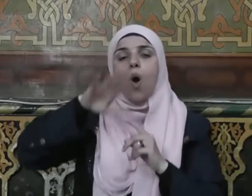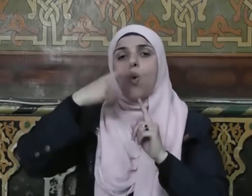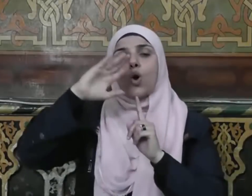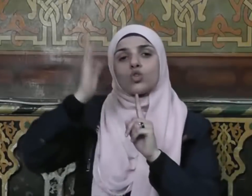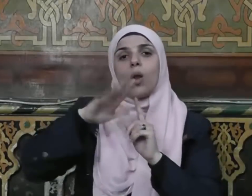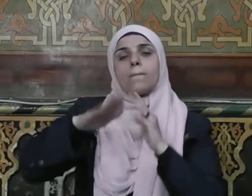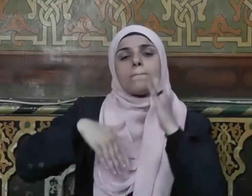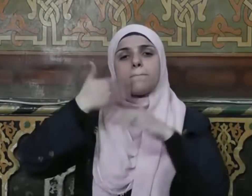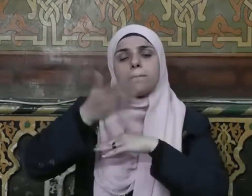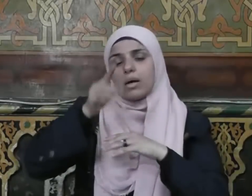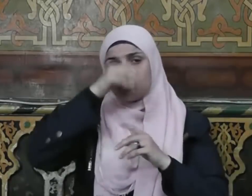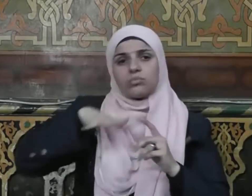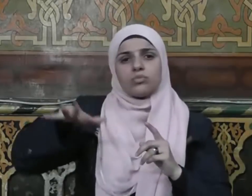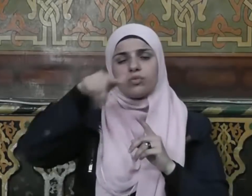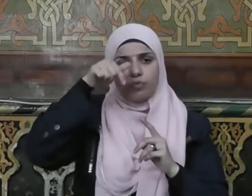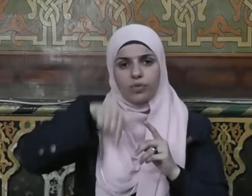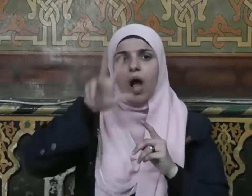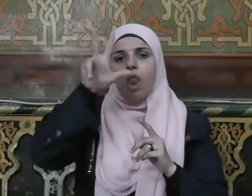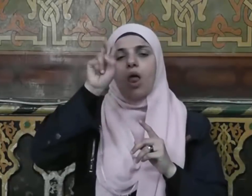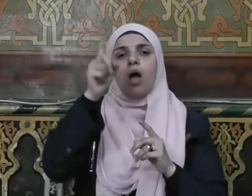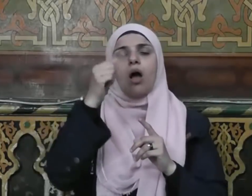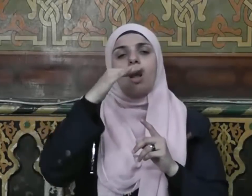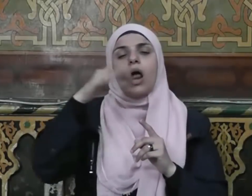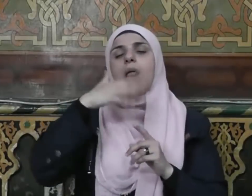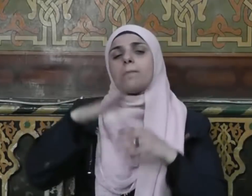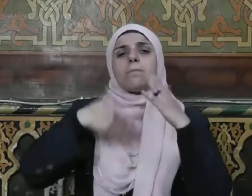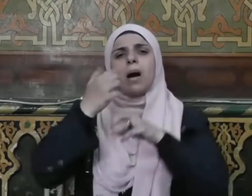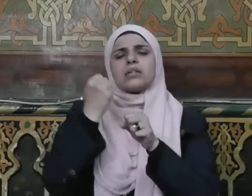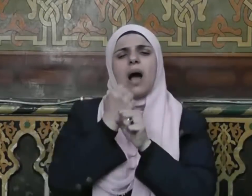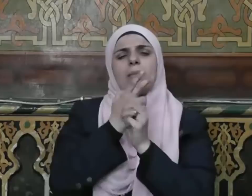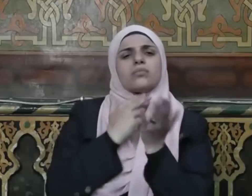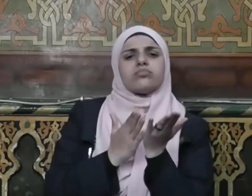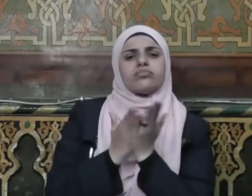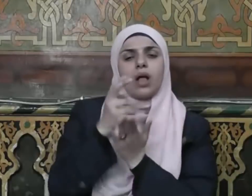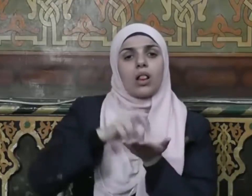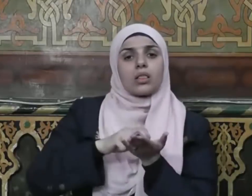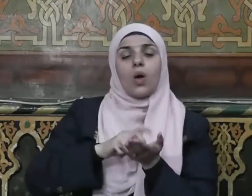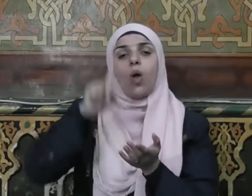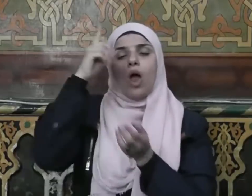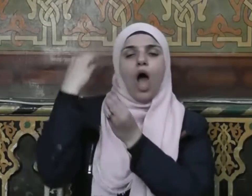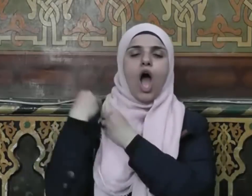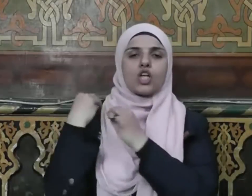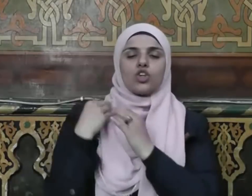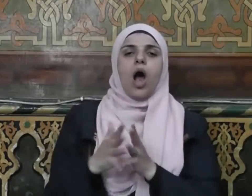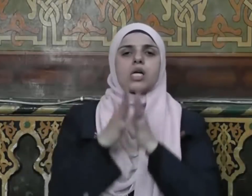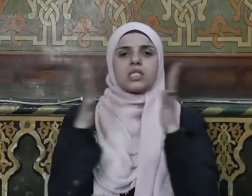من بعد ما أصابهم القرح للذين أحسنوا منهم واتقوا أجر عظيم